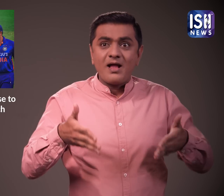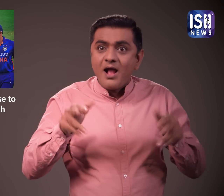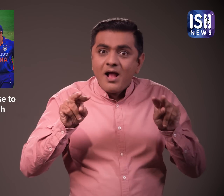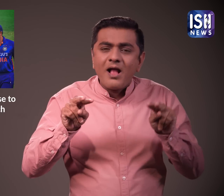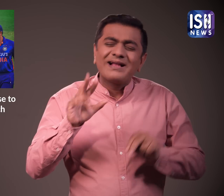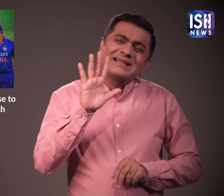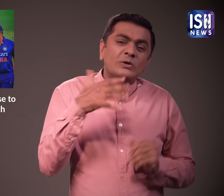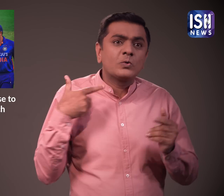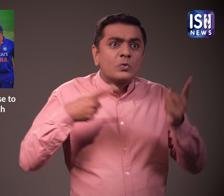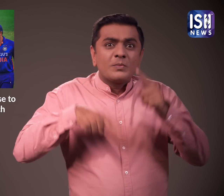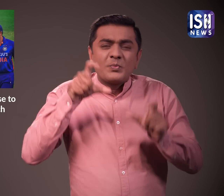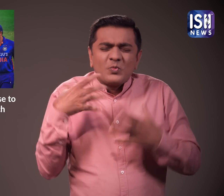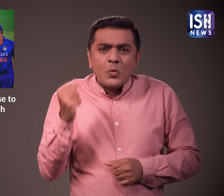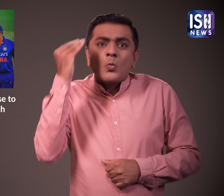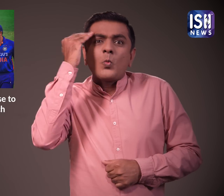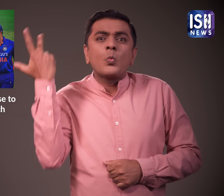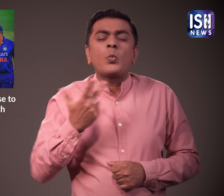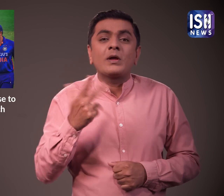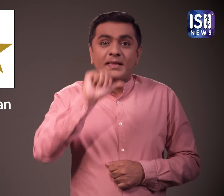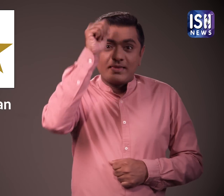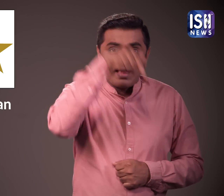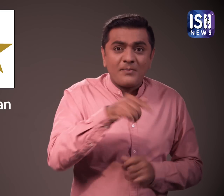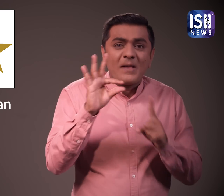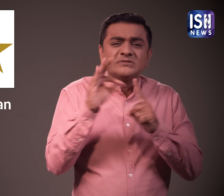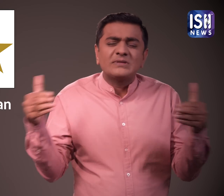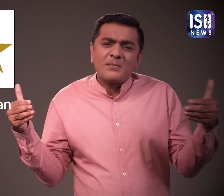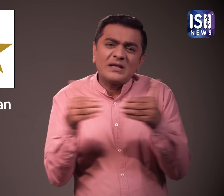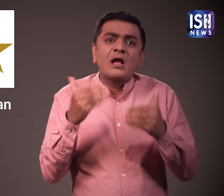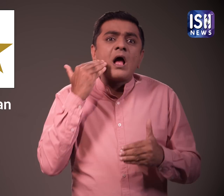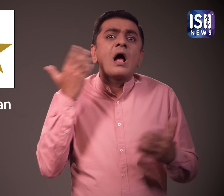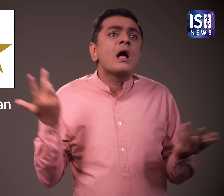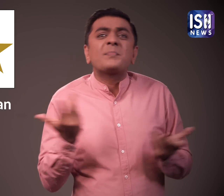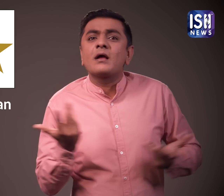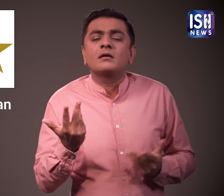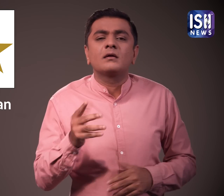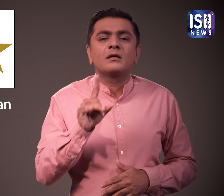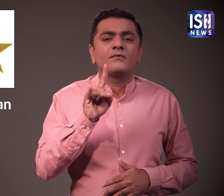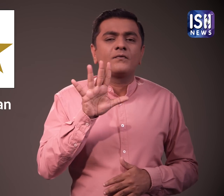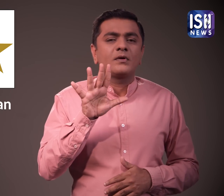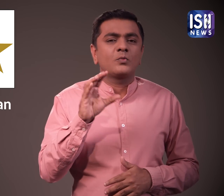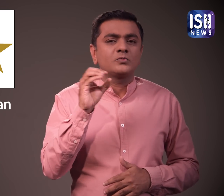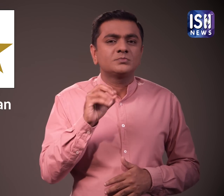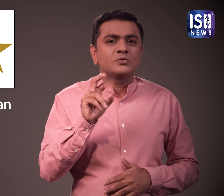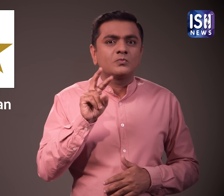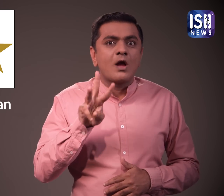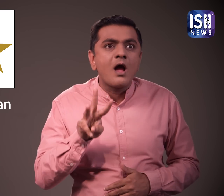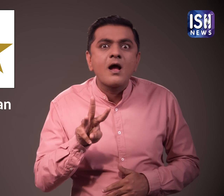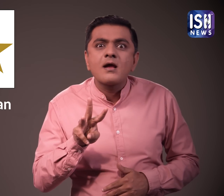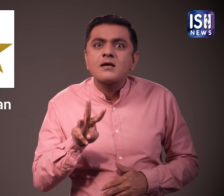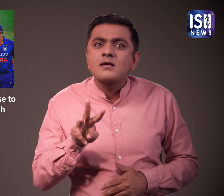वाह! हाला कि हर कोई जानना चाहता था कि भारत-पाकिस्तान मैच कब खेला जाएगा 15 अक्टबर 2013 को वाह!